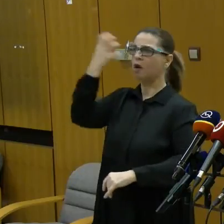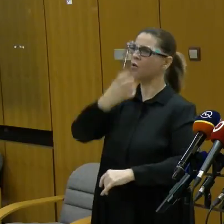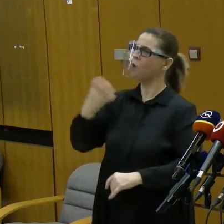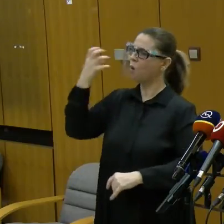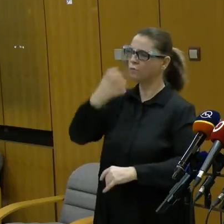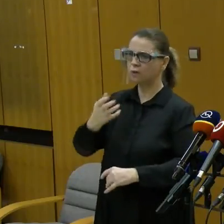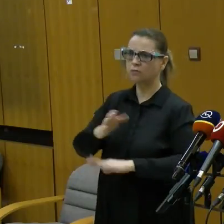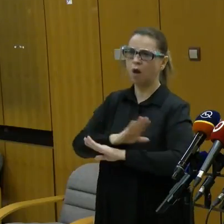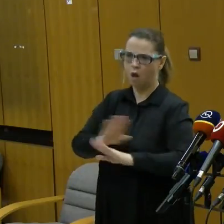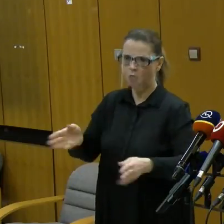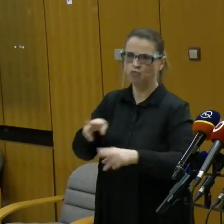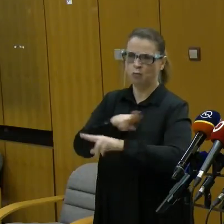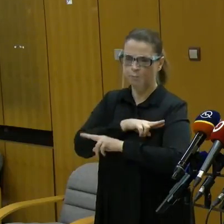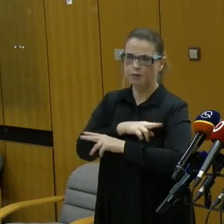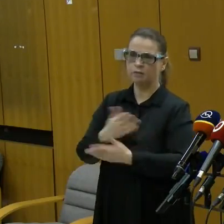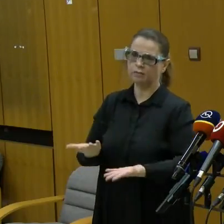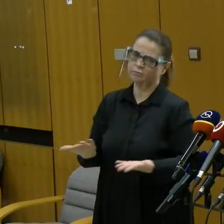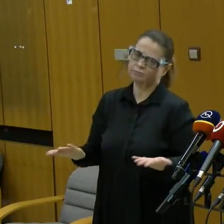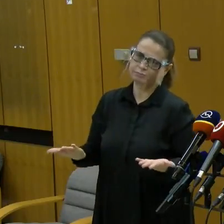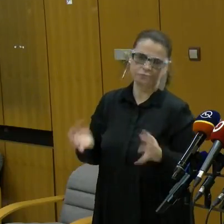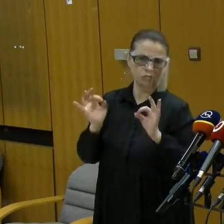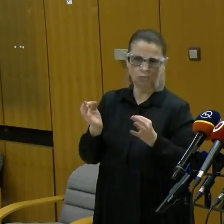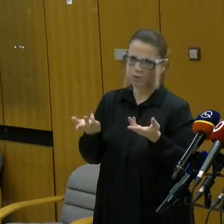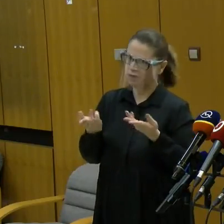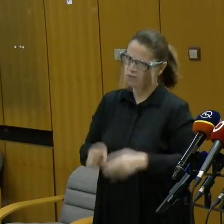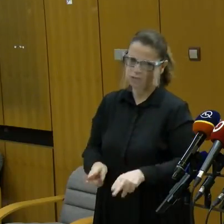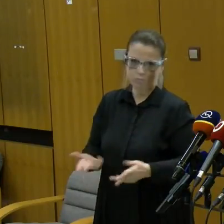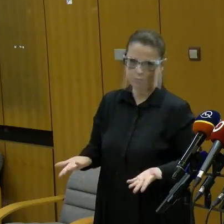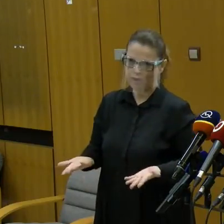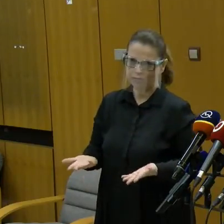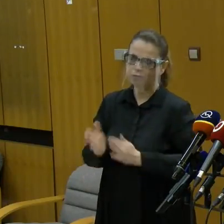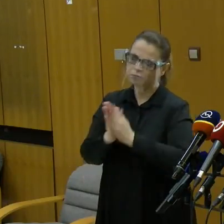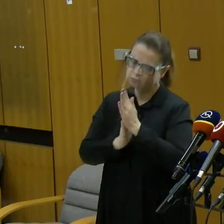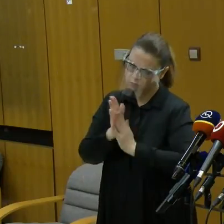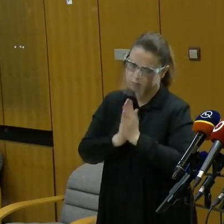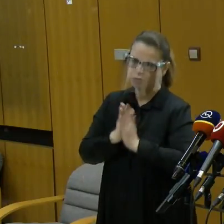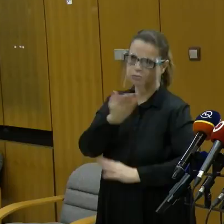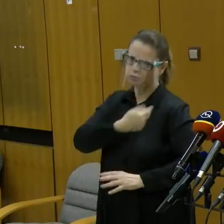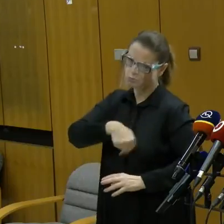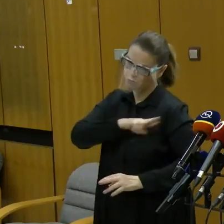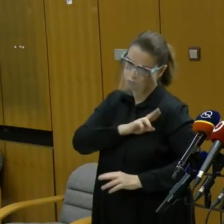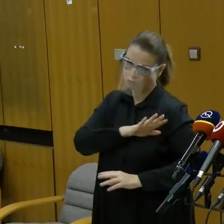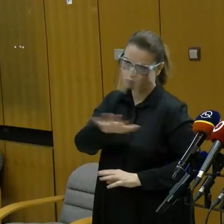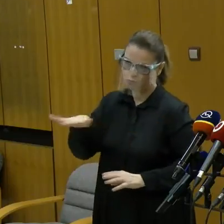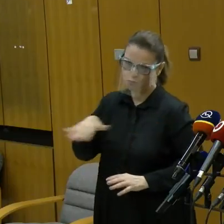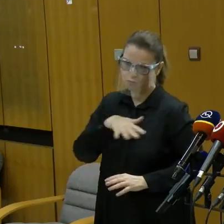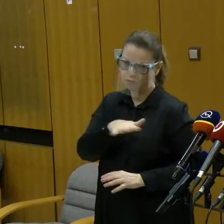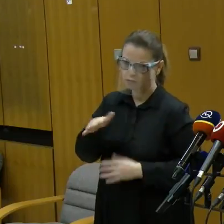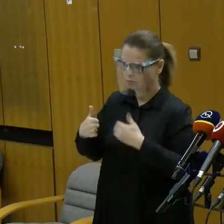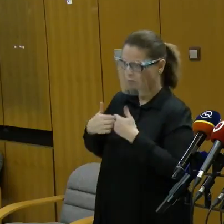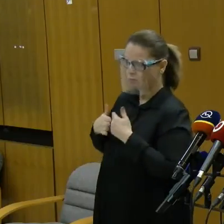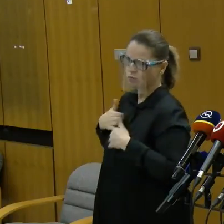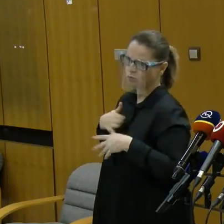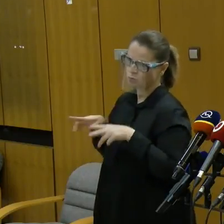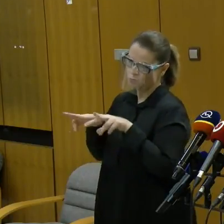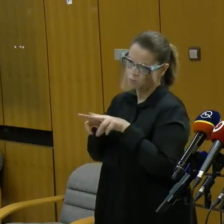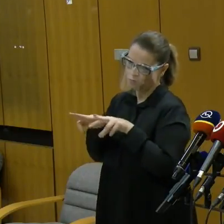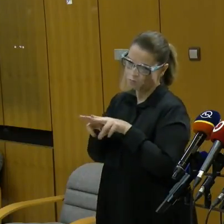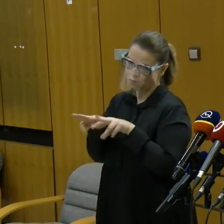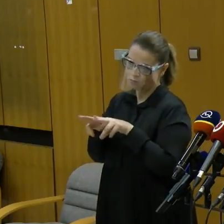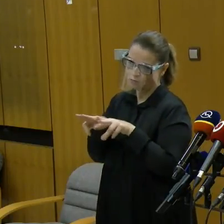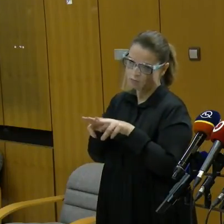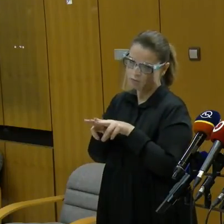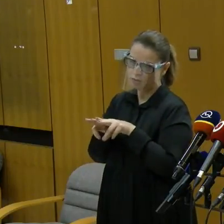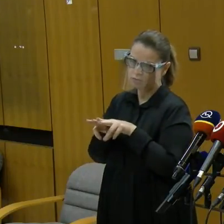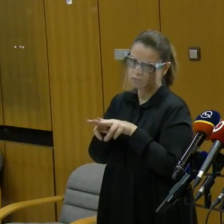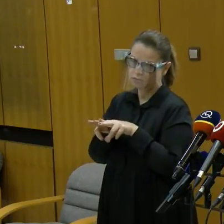odpustiť a nedopadlo to dobre. Veľmi pekne všetkých občanov prosím. Buďme zodpovední k tým najbližším, ktorých teraz chceme